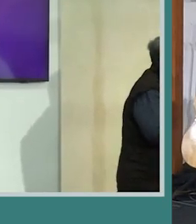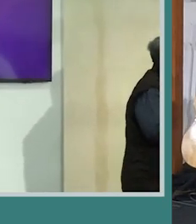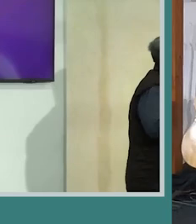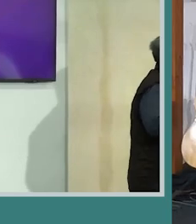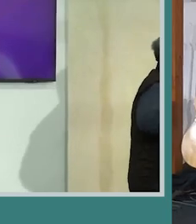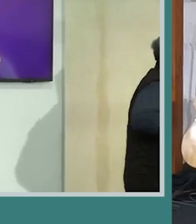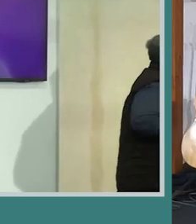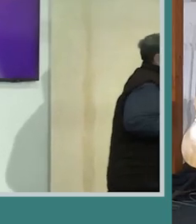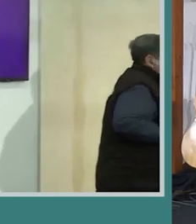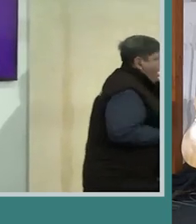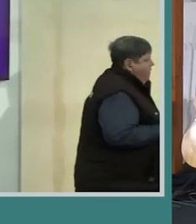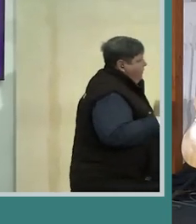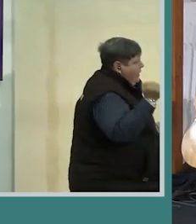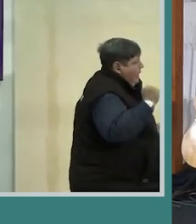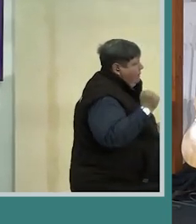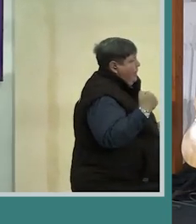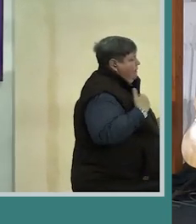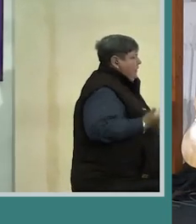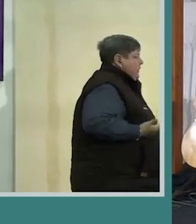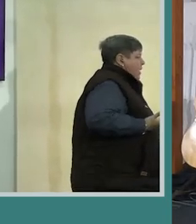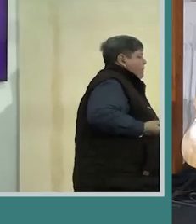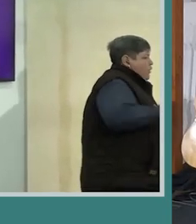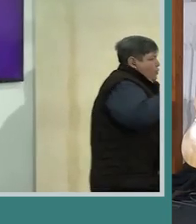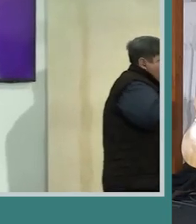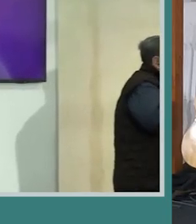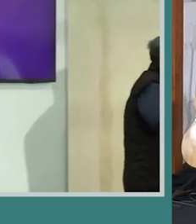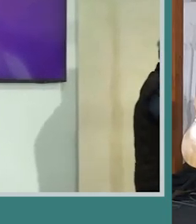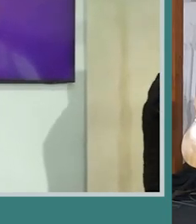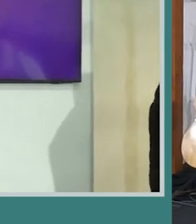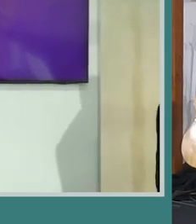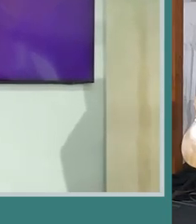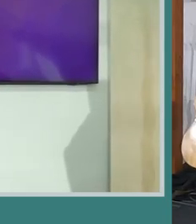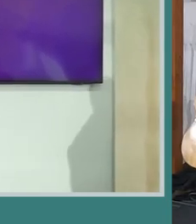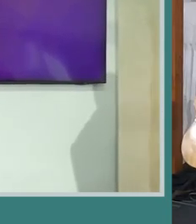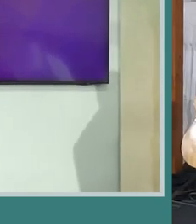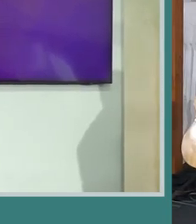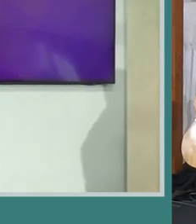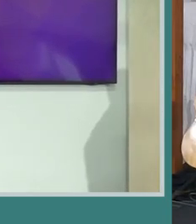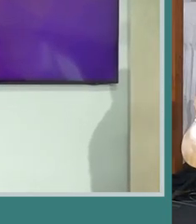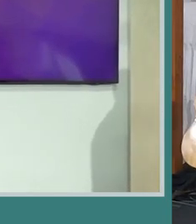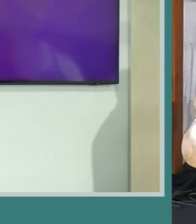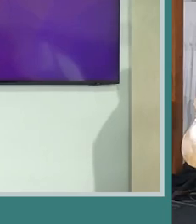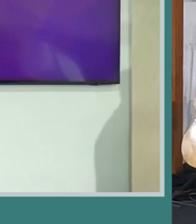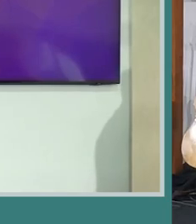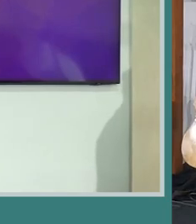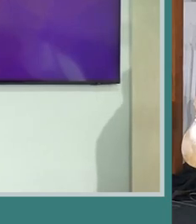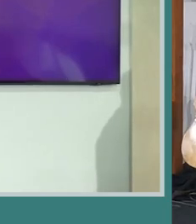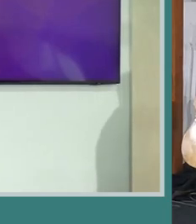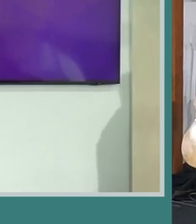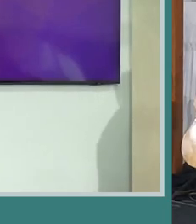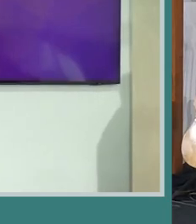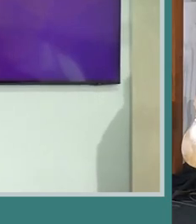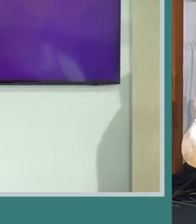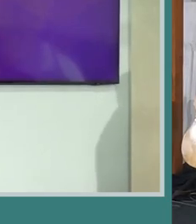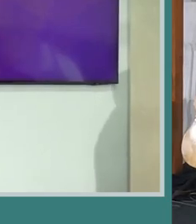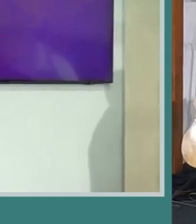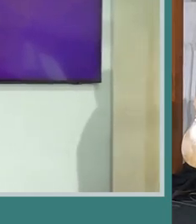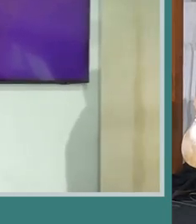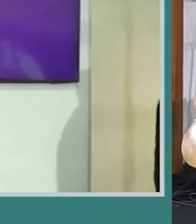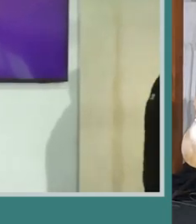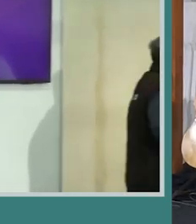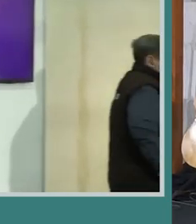elke gewoonte elke ding wat nou nog in jou leven is wat nie like soos Jesus nie kan jy oorwinning oorkryf stamp jy oorlands en sê jy kan oorwinning kry